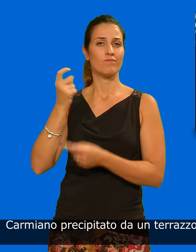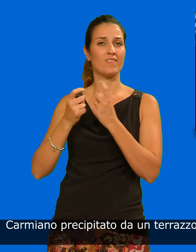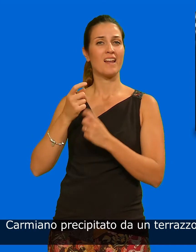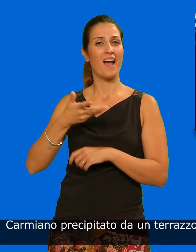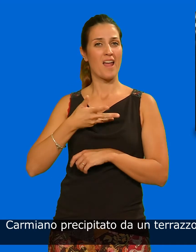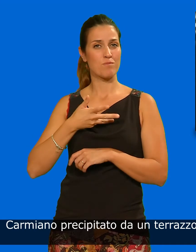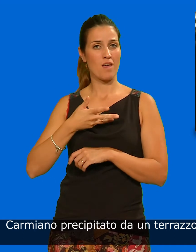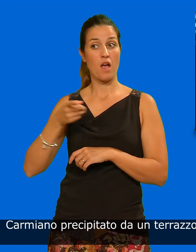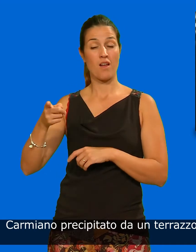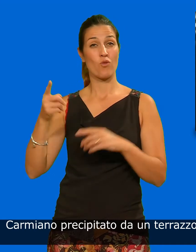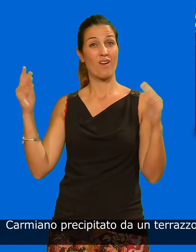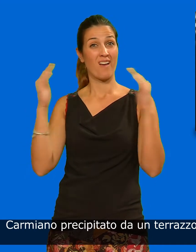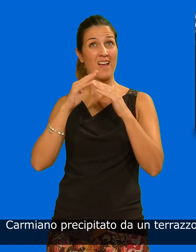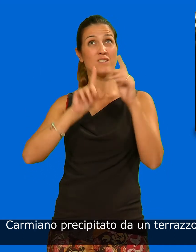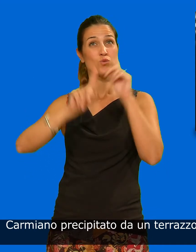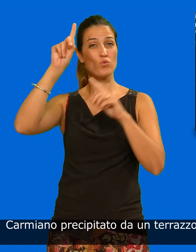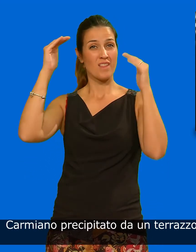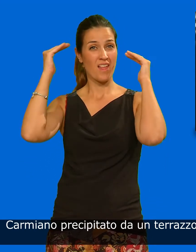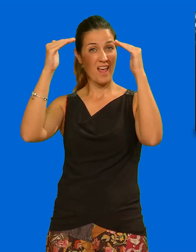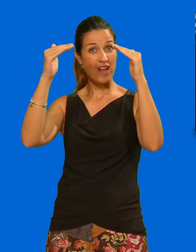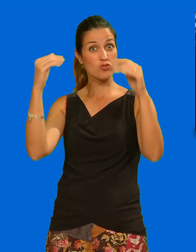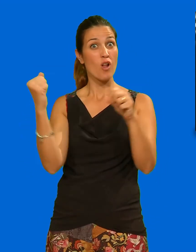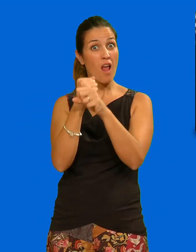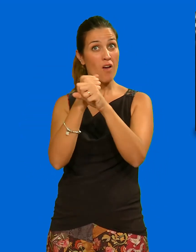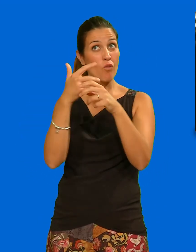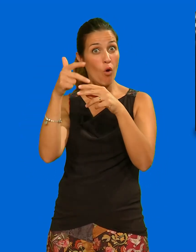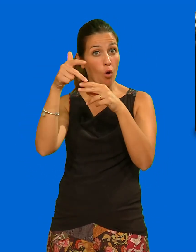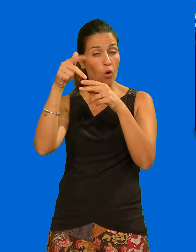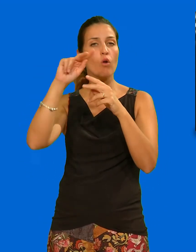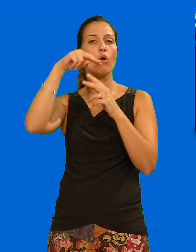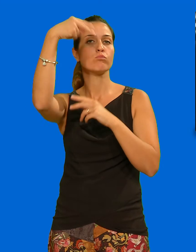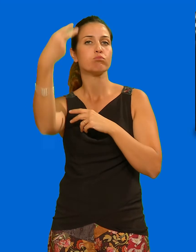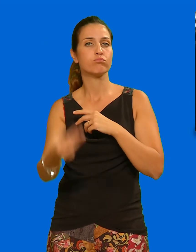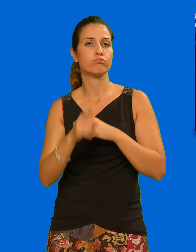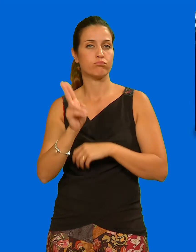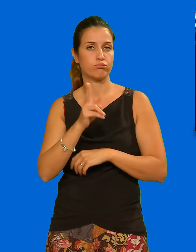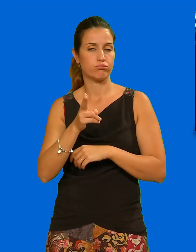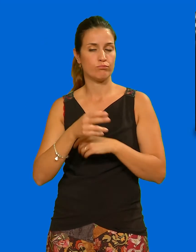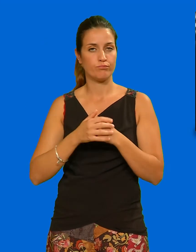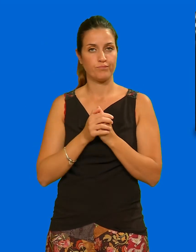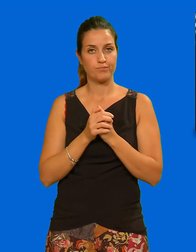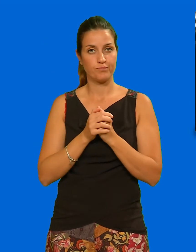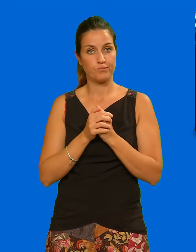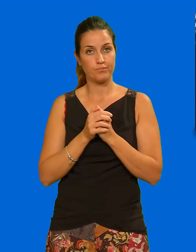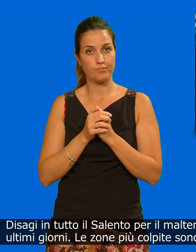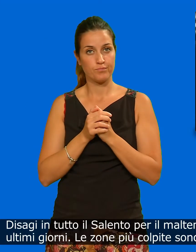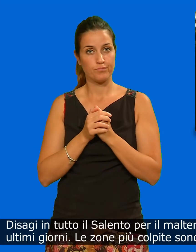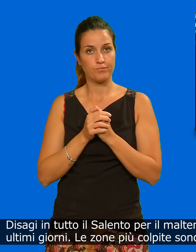precipitato da un terrazzo durante alcuni lavori disagi in tutto il